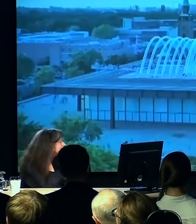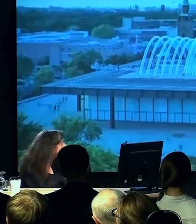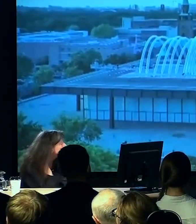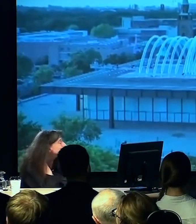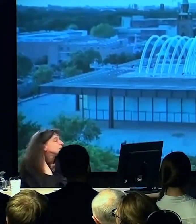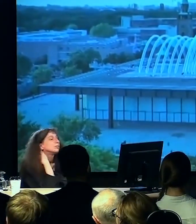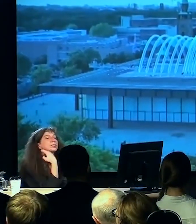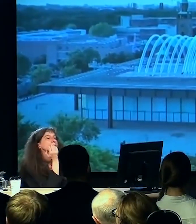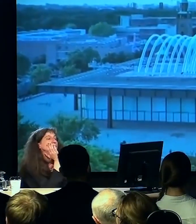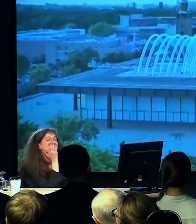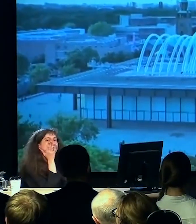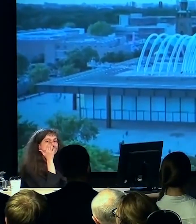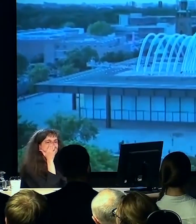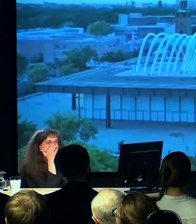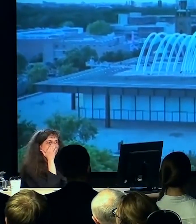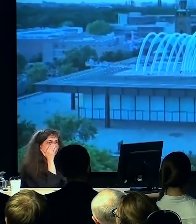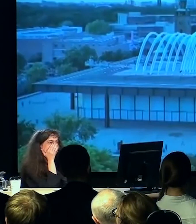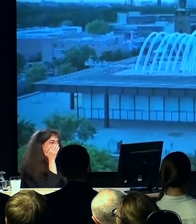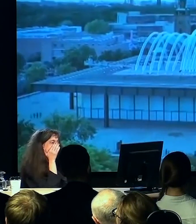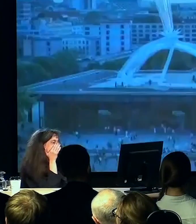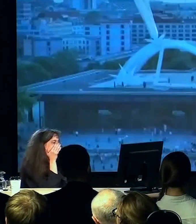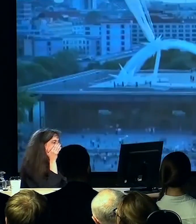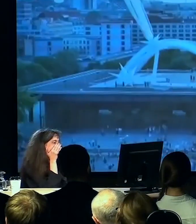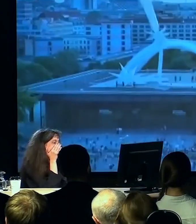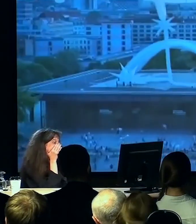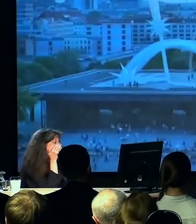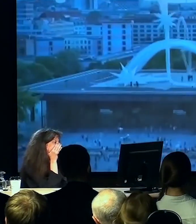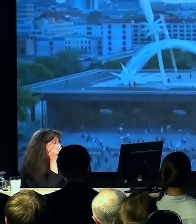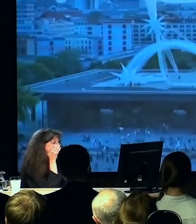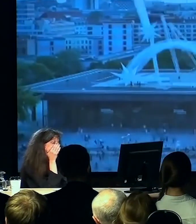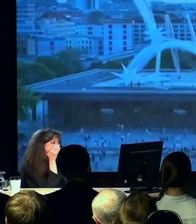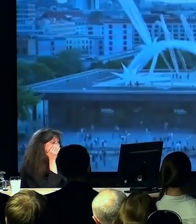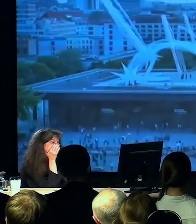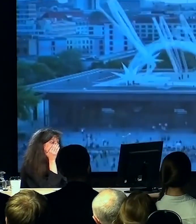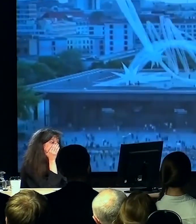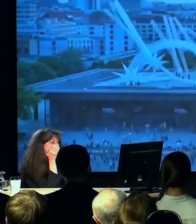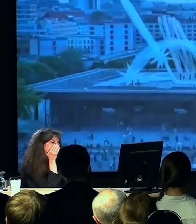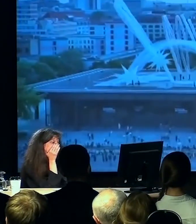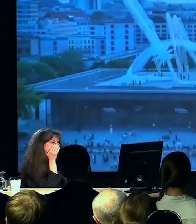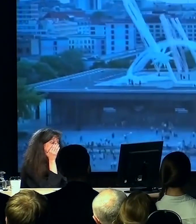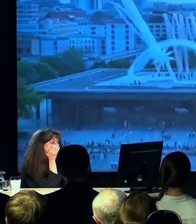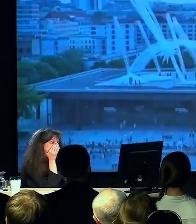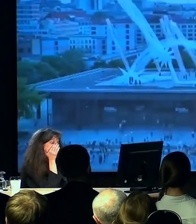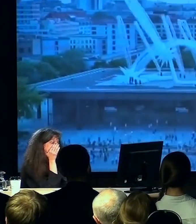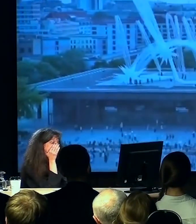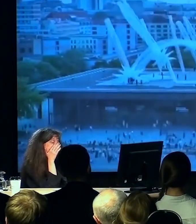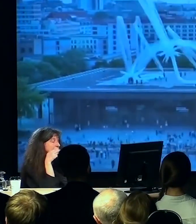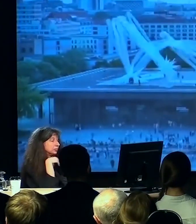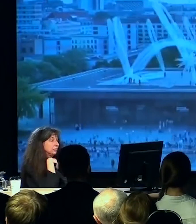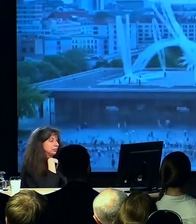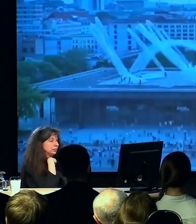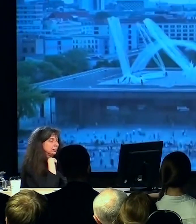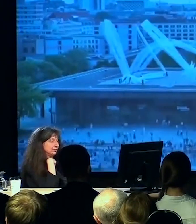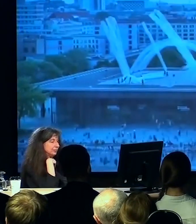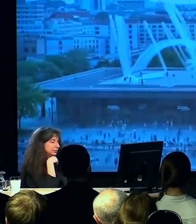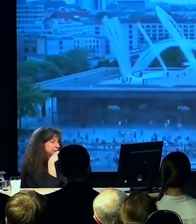Эти надувные дуги колышутся на ветру. Видео демонстрируется в ускоренном режиме, и мы видим, что происходит с надувной